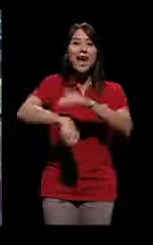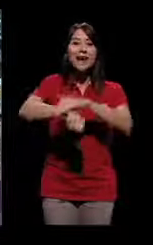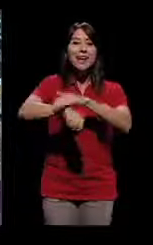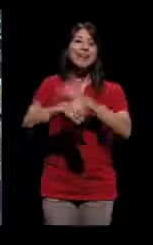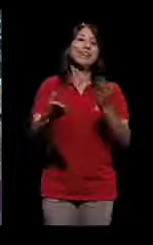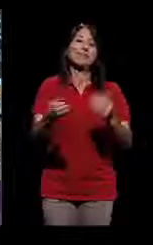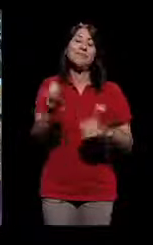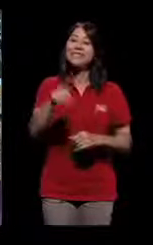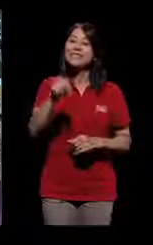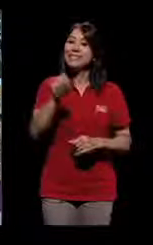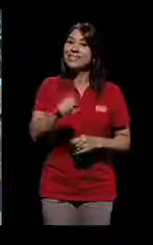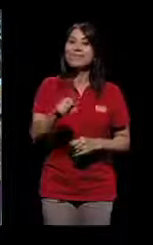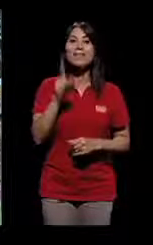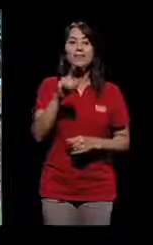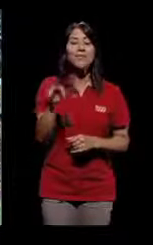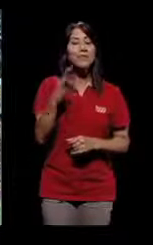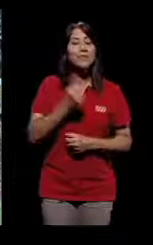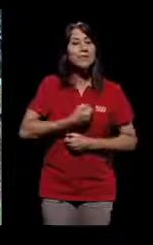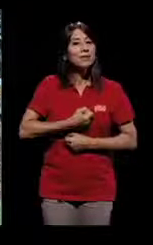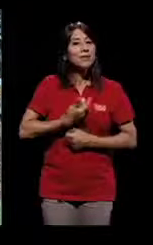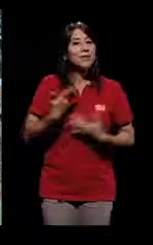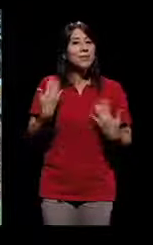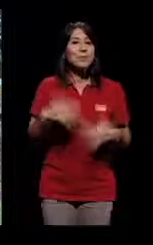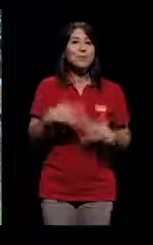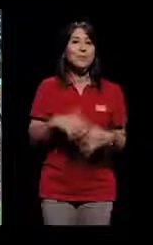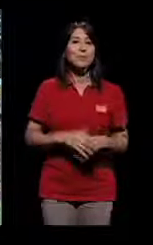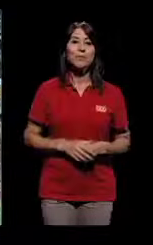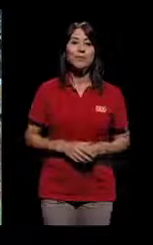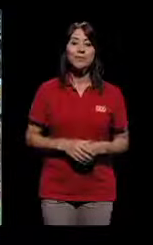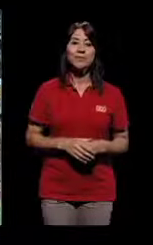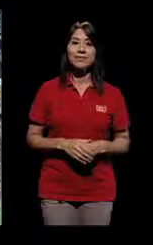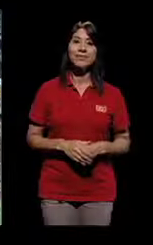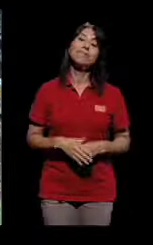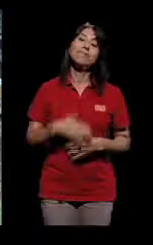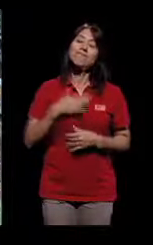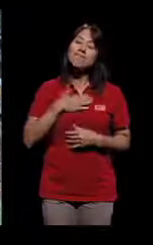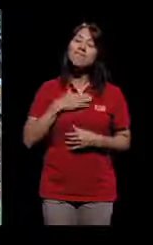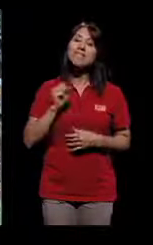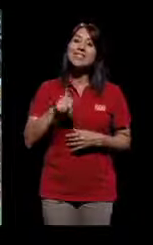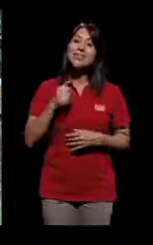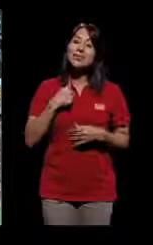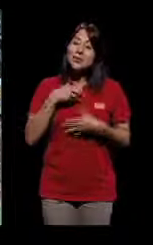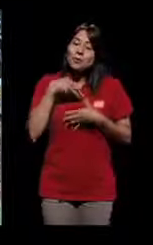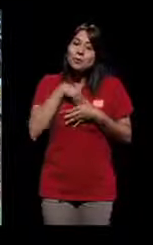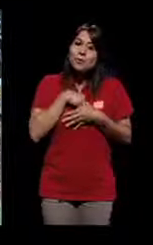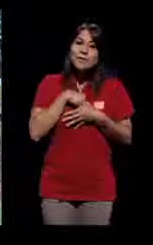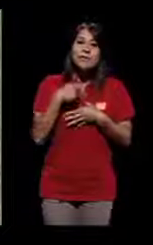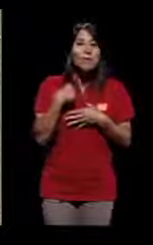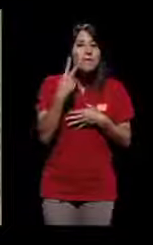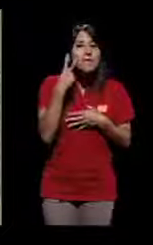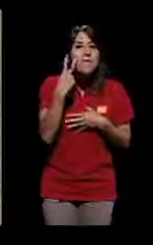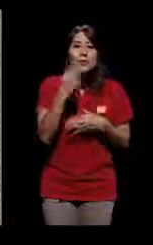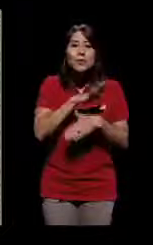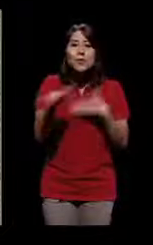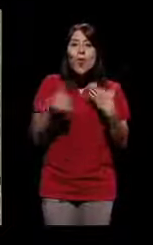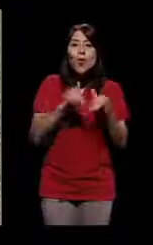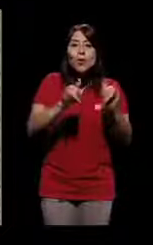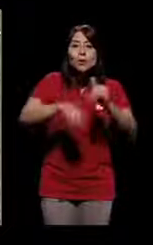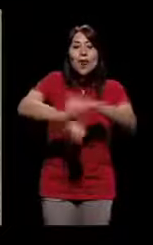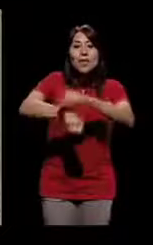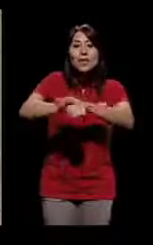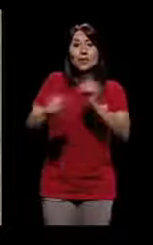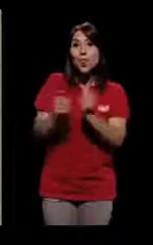y fue una experiencia muy linda, porque yo recordando muchas cosas donde las veía a las muchachas jugar, sí, es una impresión bastante